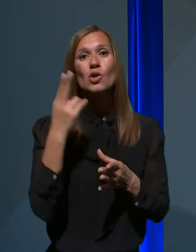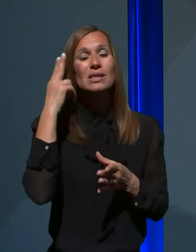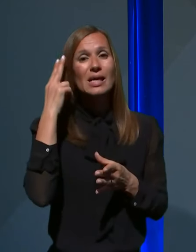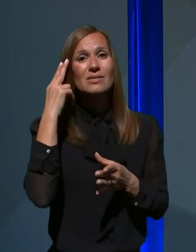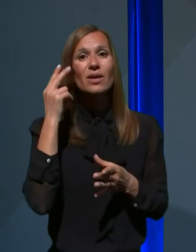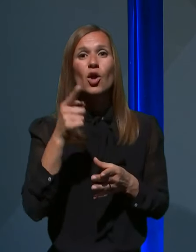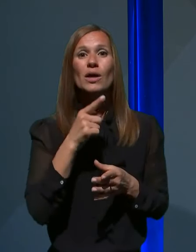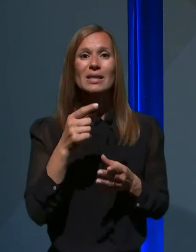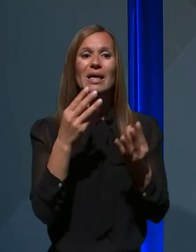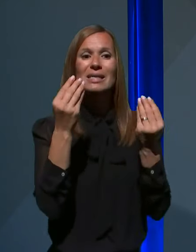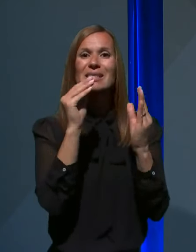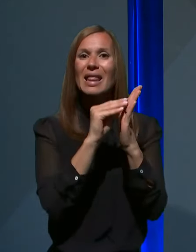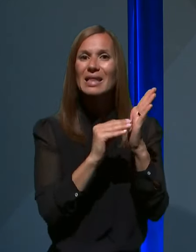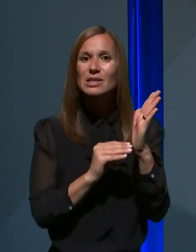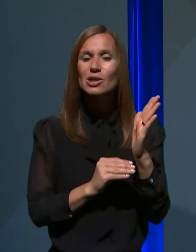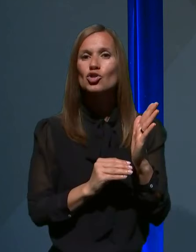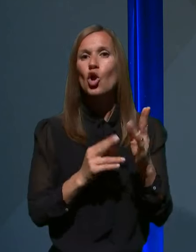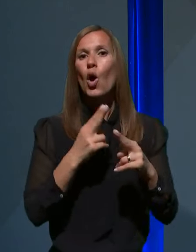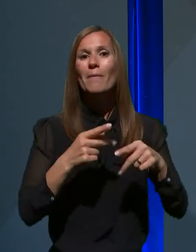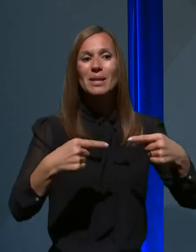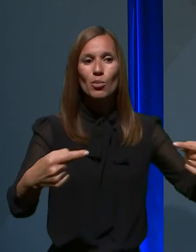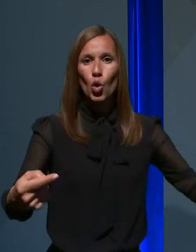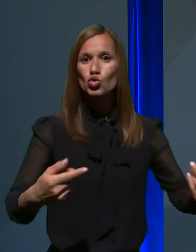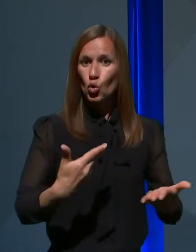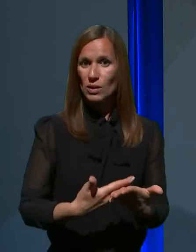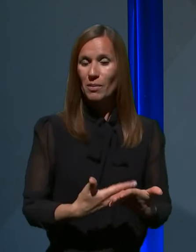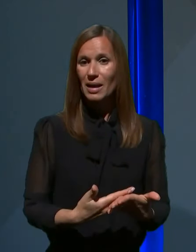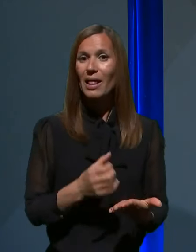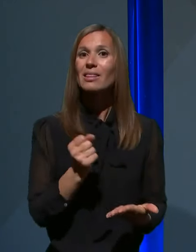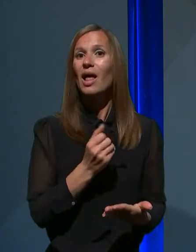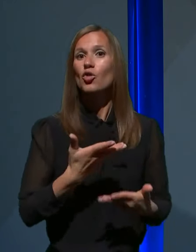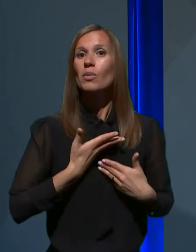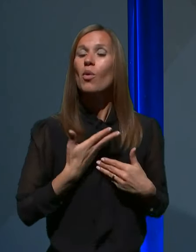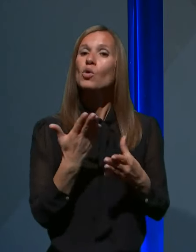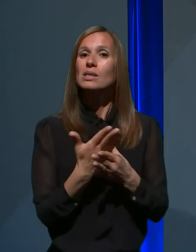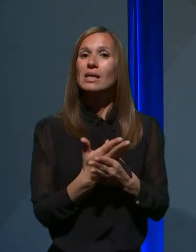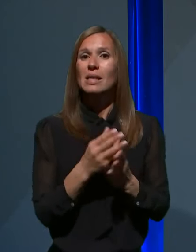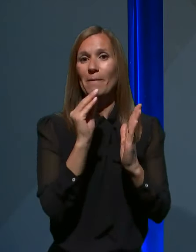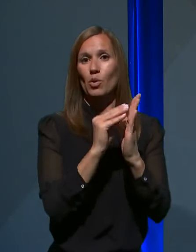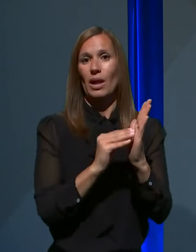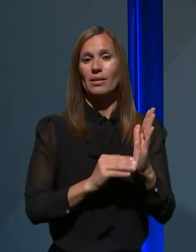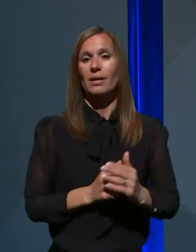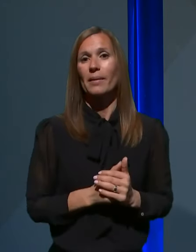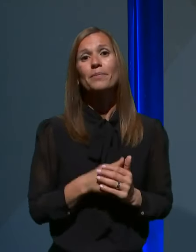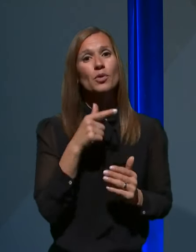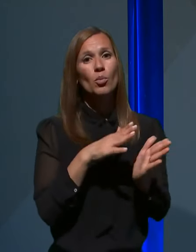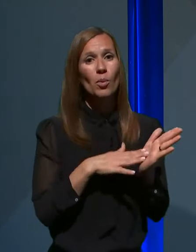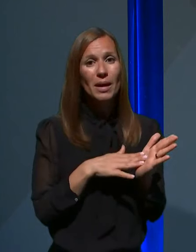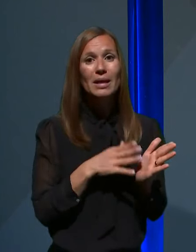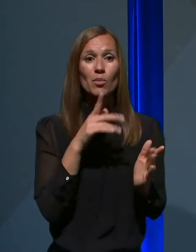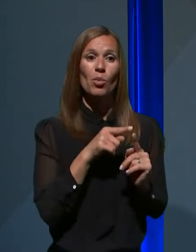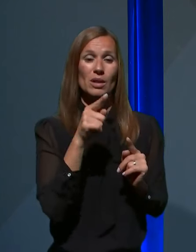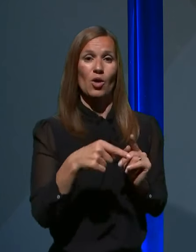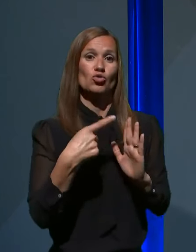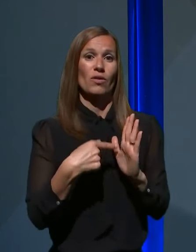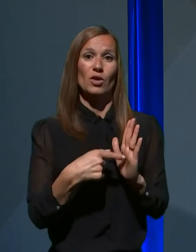statistično in epidemiološko temeljen, dobimo ustrezne podatke. To pomeni, da bomo takšno število